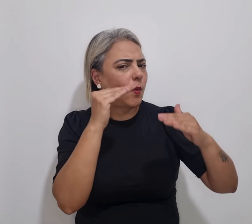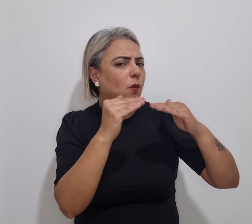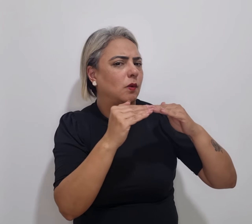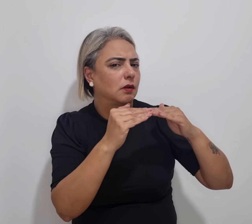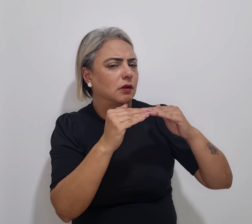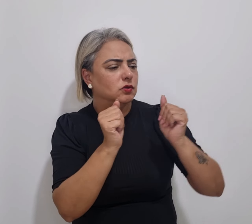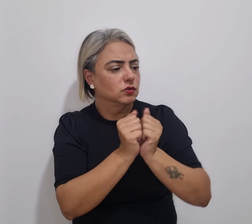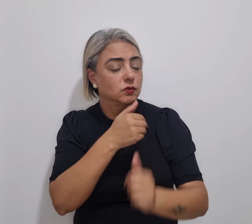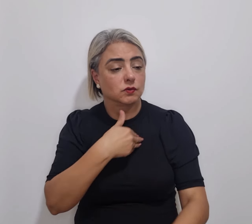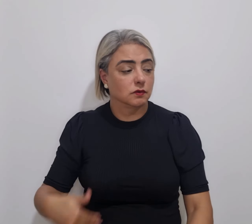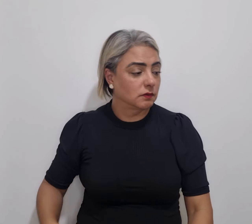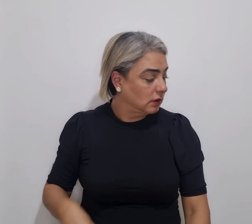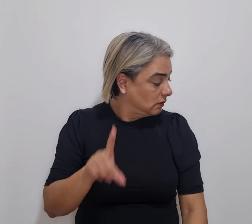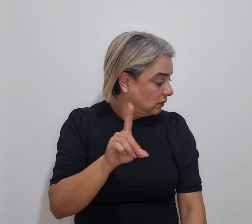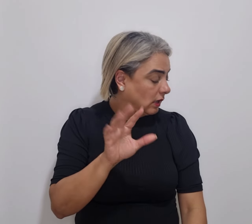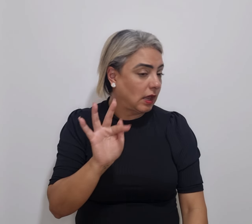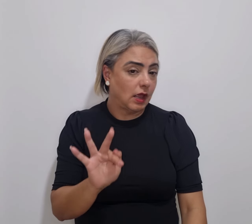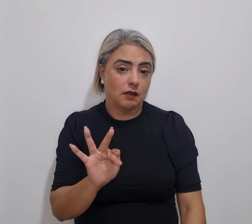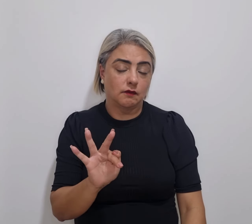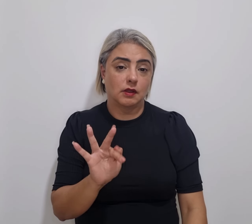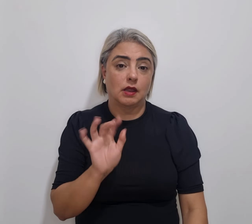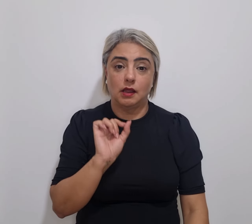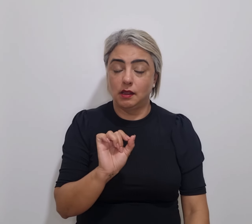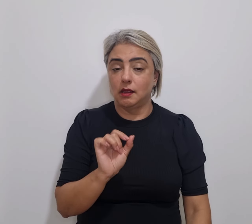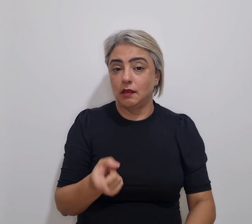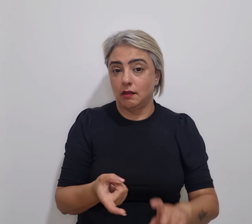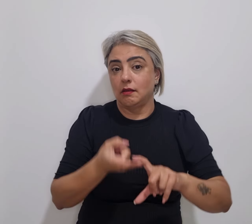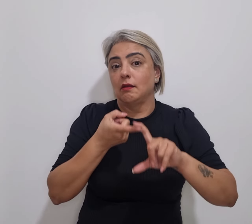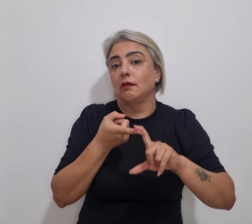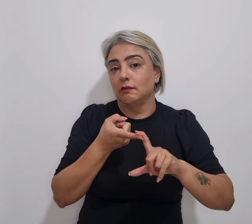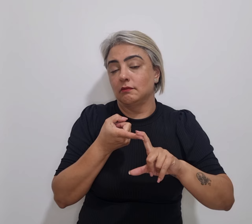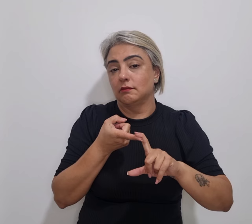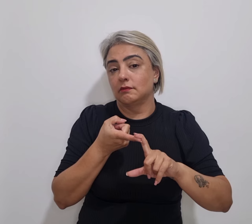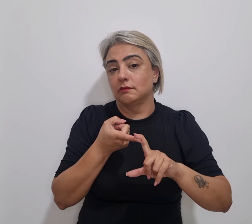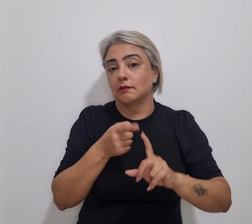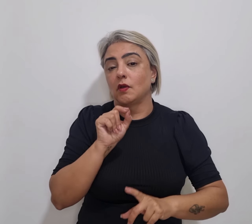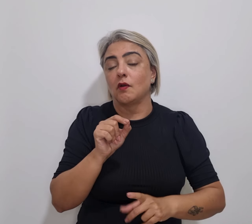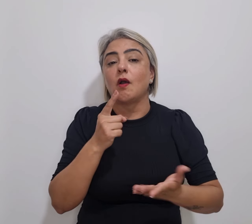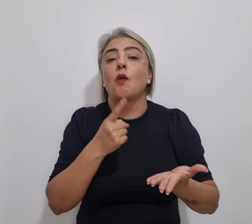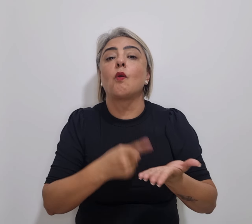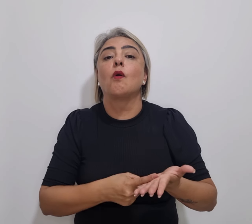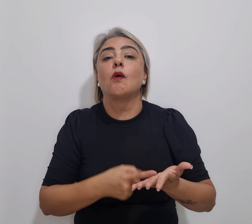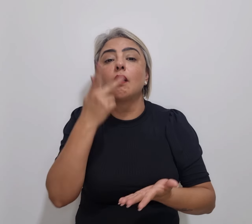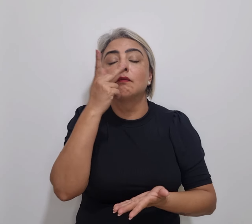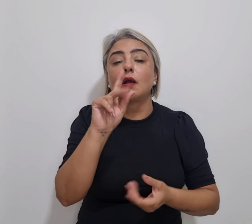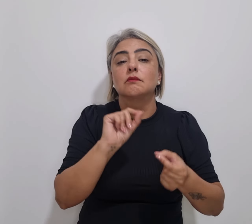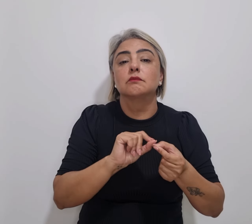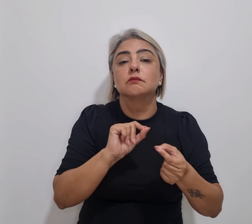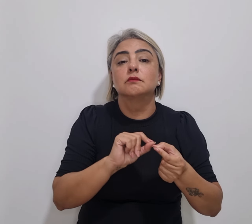o GDF que ensejaram essa suspensão foi o acordo para a realização de um